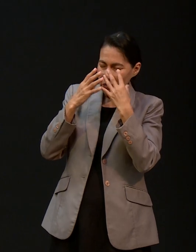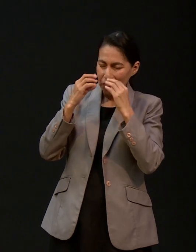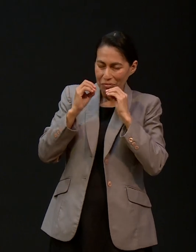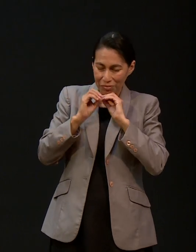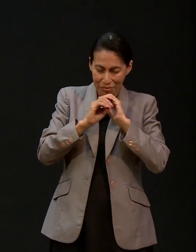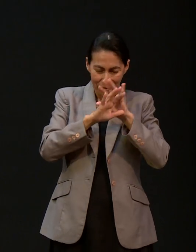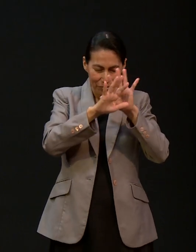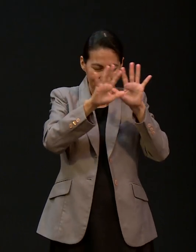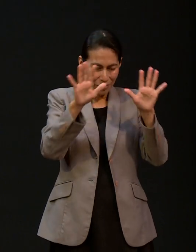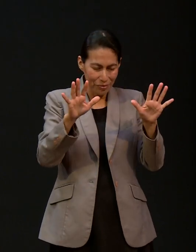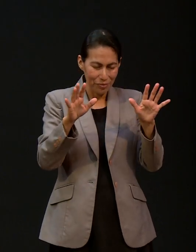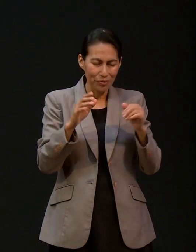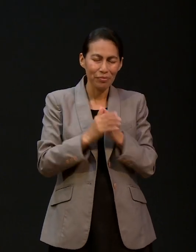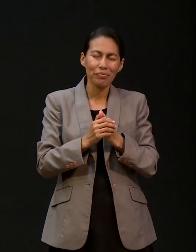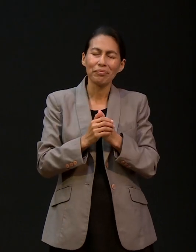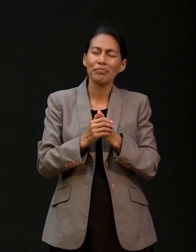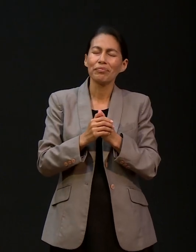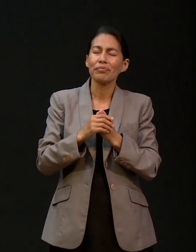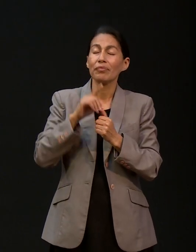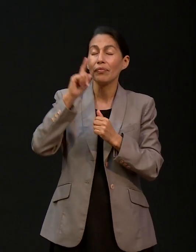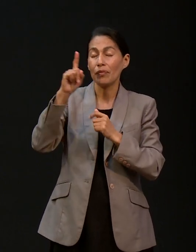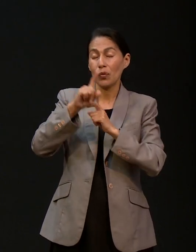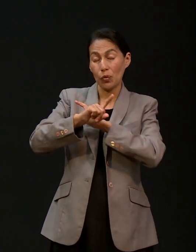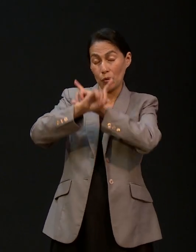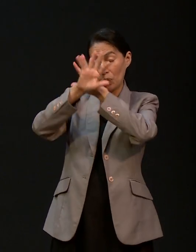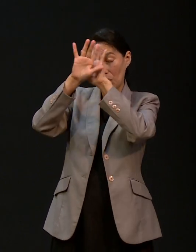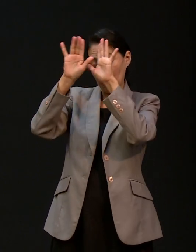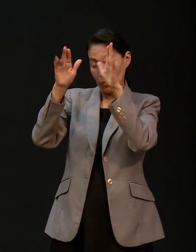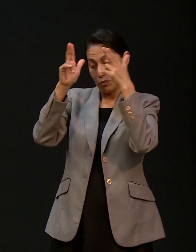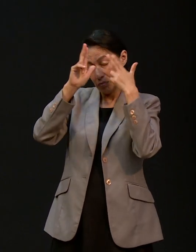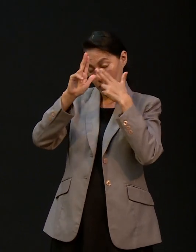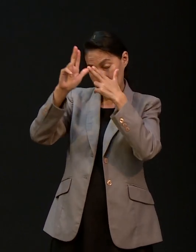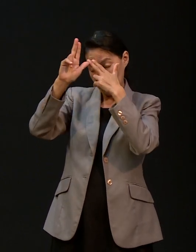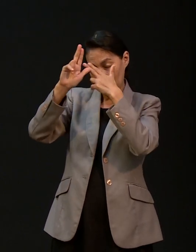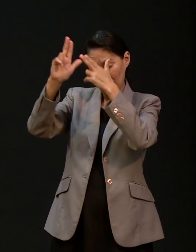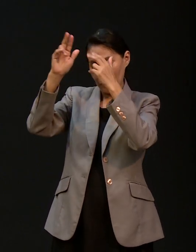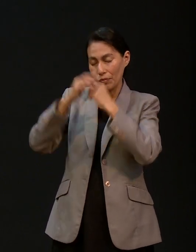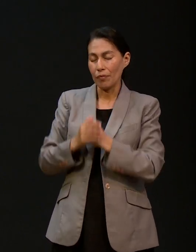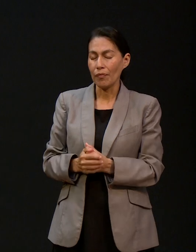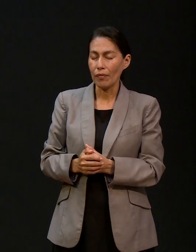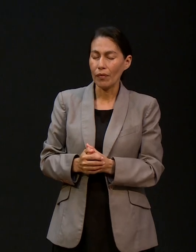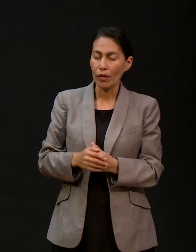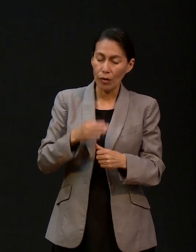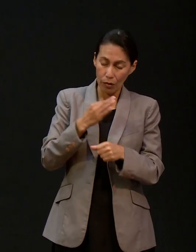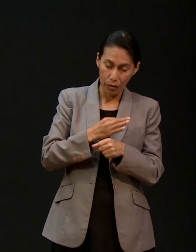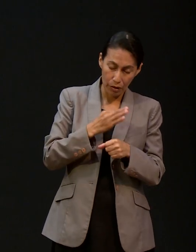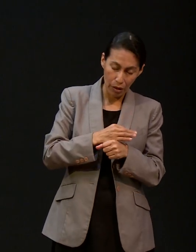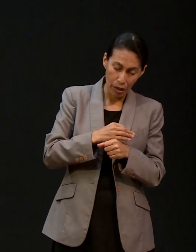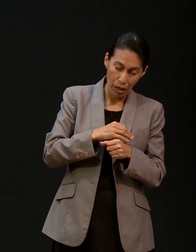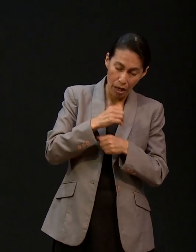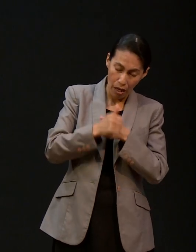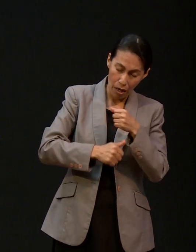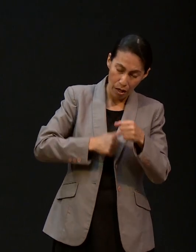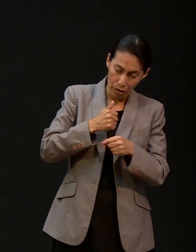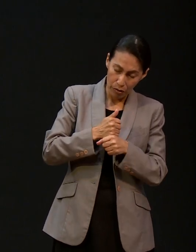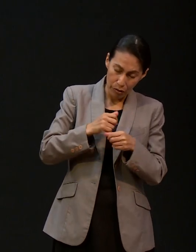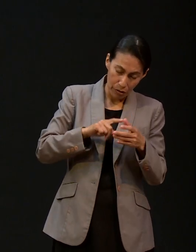para honra y gloria de tu nombre Señor al iniciar este año en este mes de enero